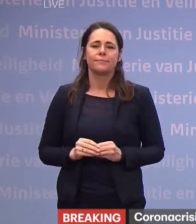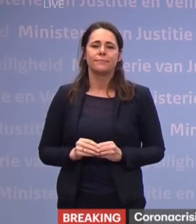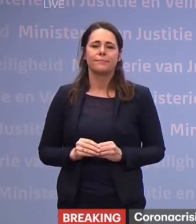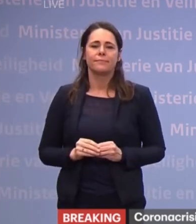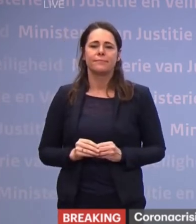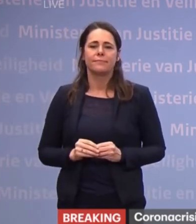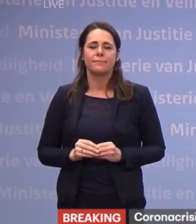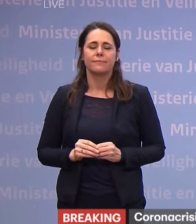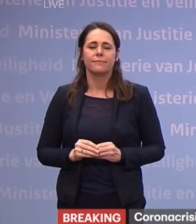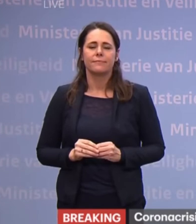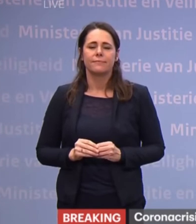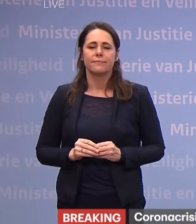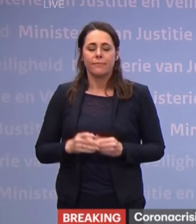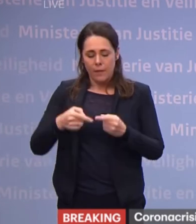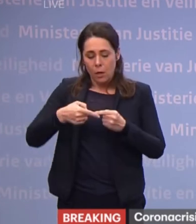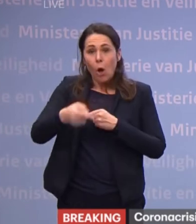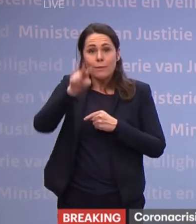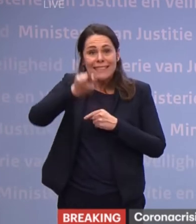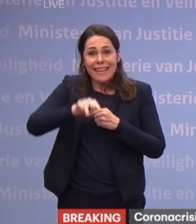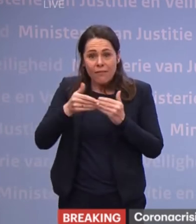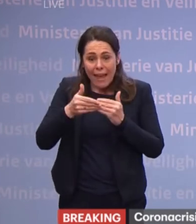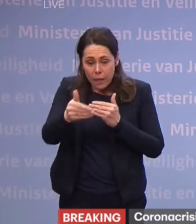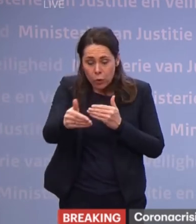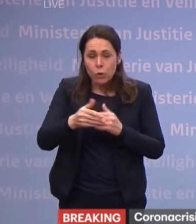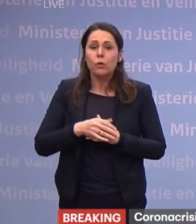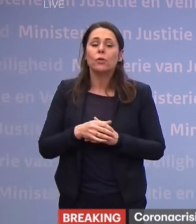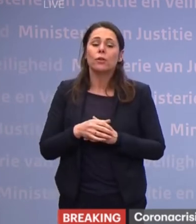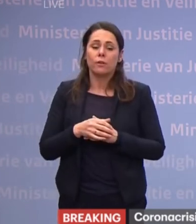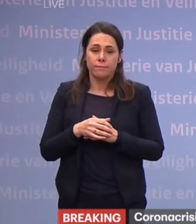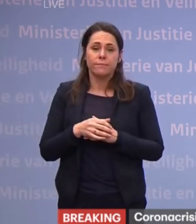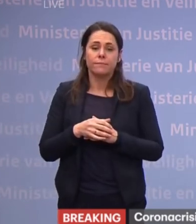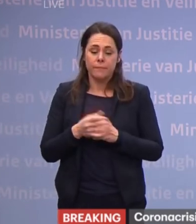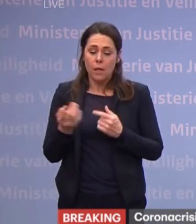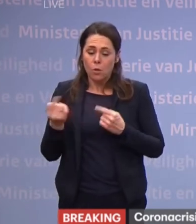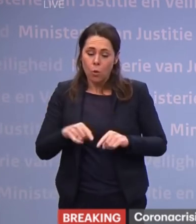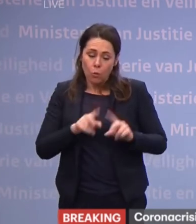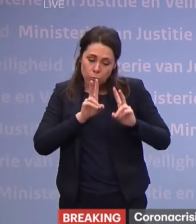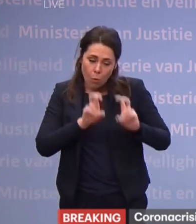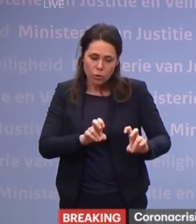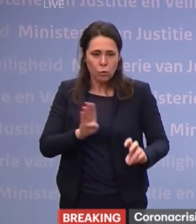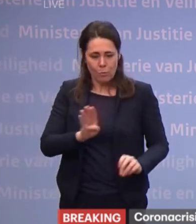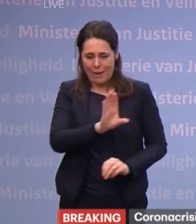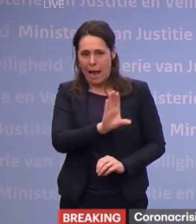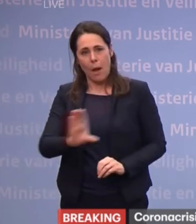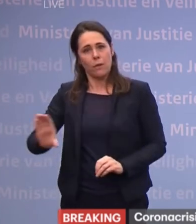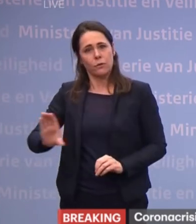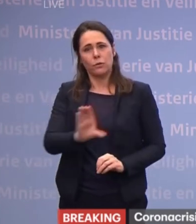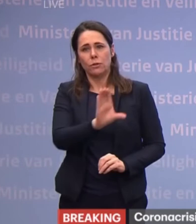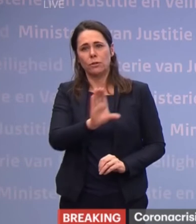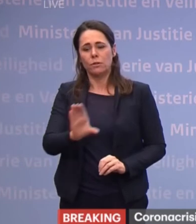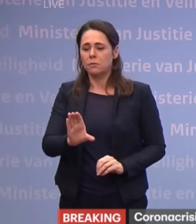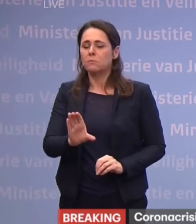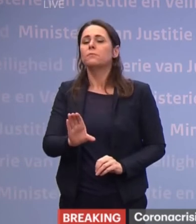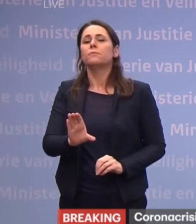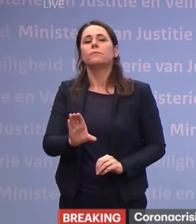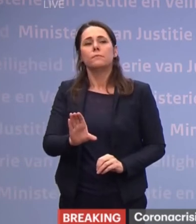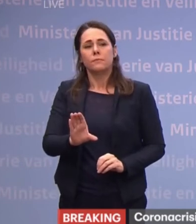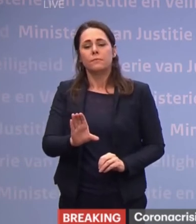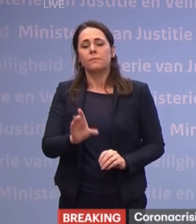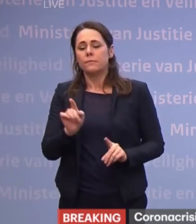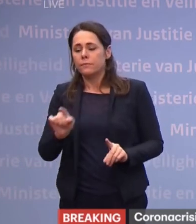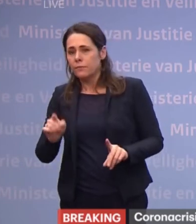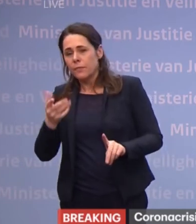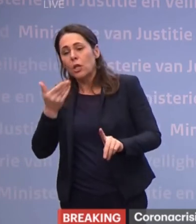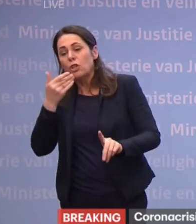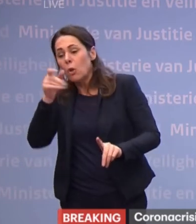In de komende drie weken zal er ook onderzoek worden gedaan in Brabant naar de besmettingsrisico's